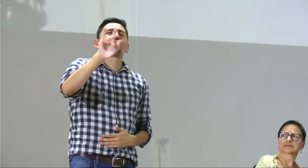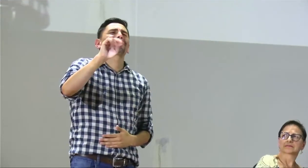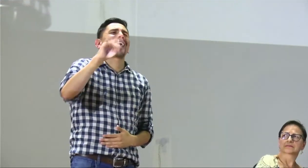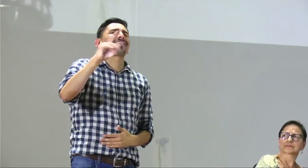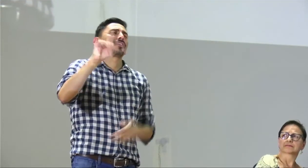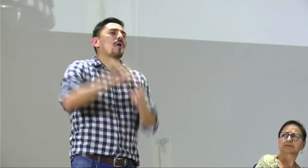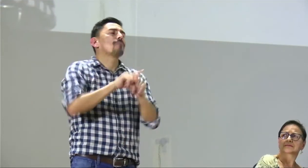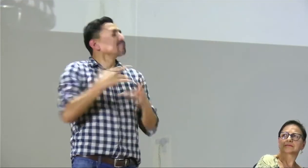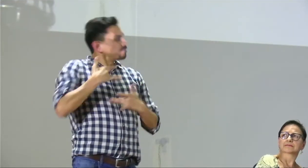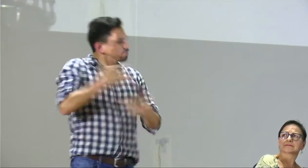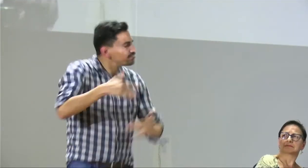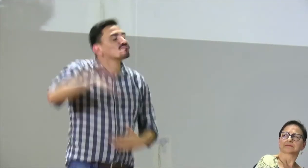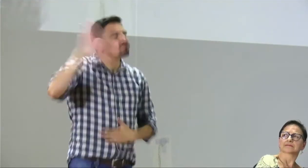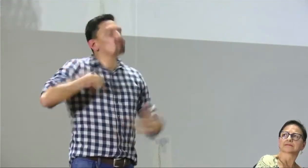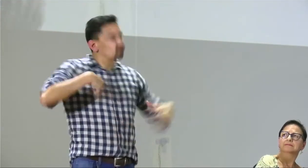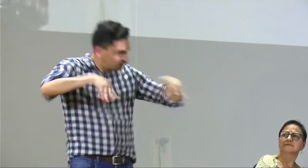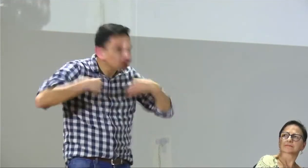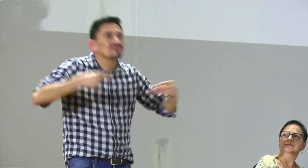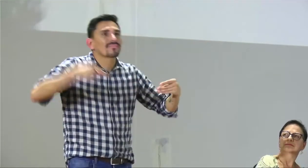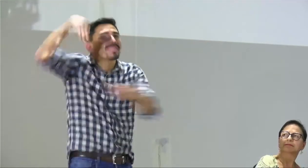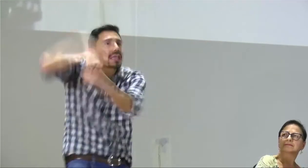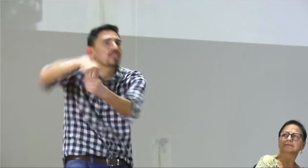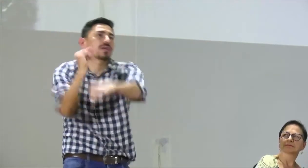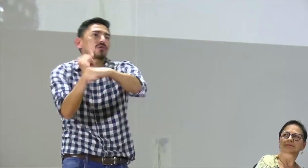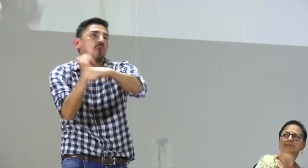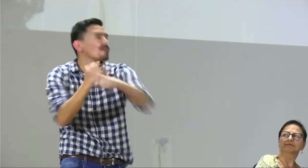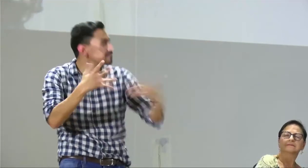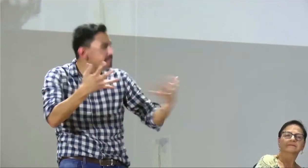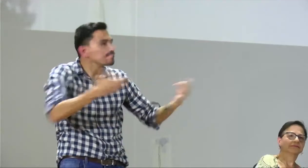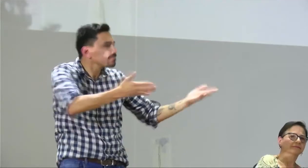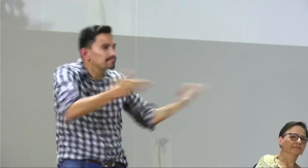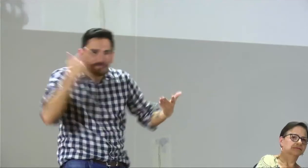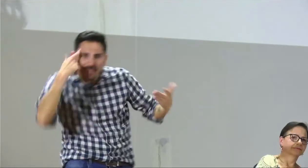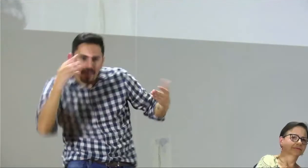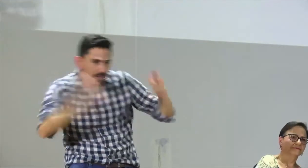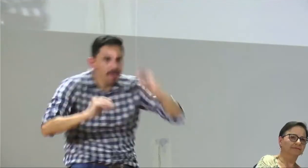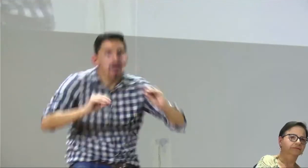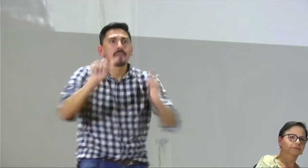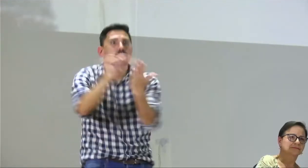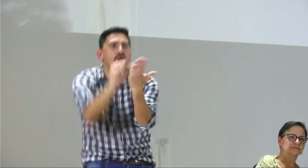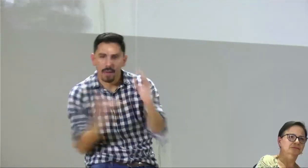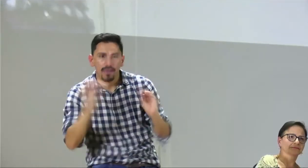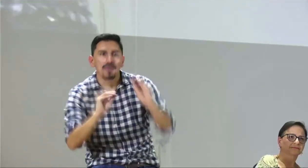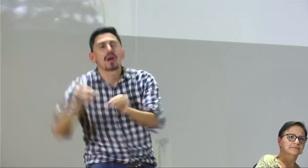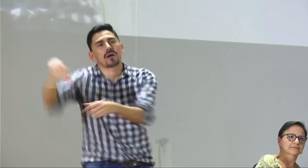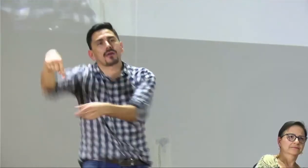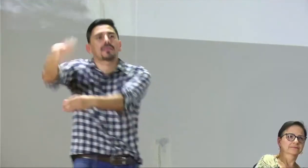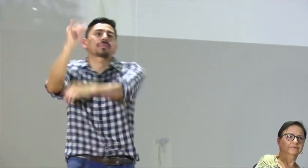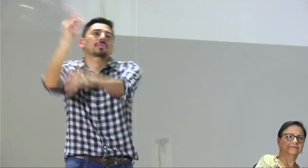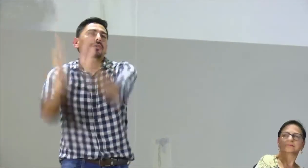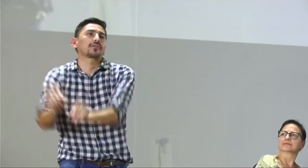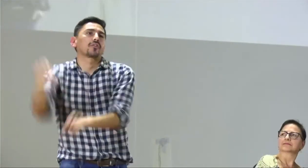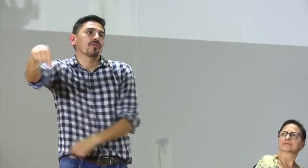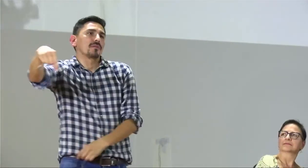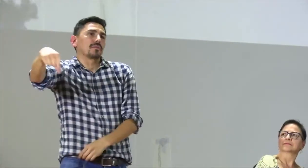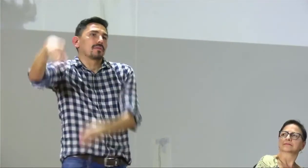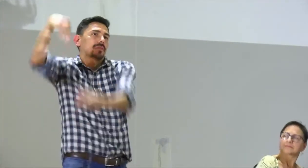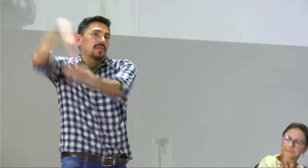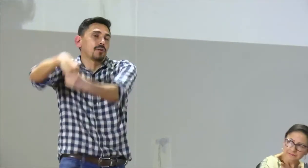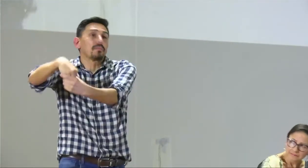entonces es de voluntad política de las instituciones hacer estas estrategias estos programas y es decisión de cada una de las